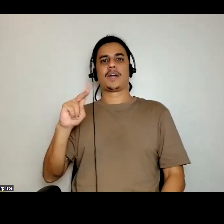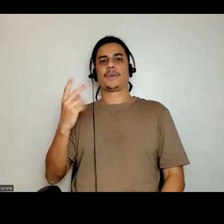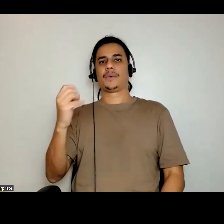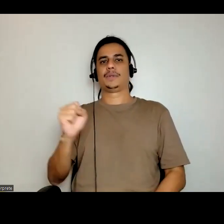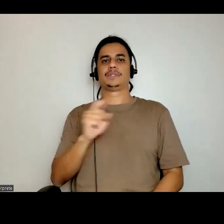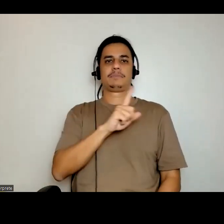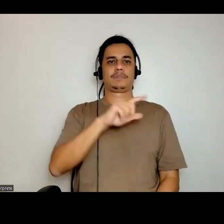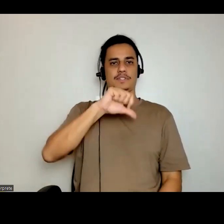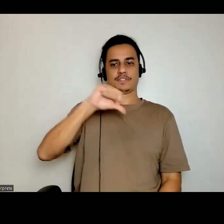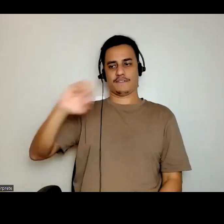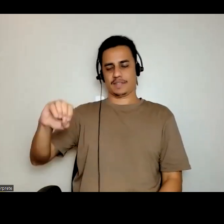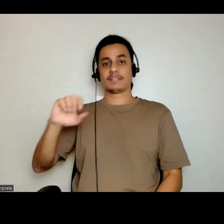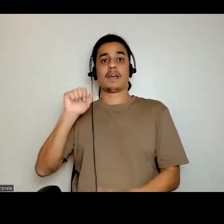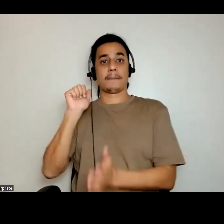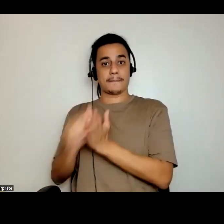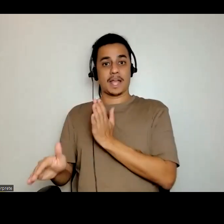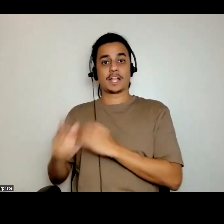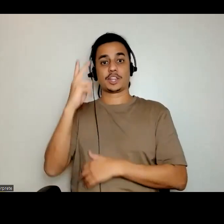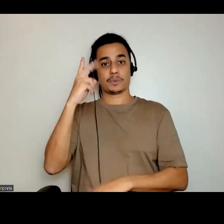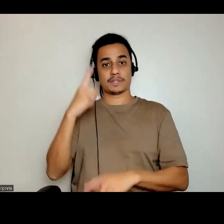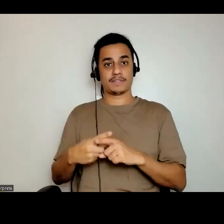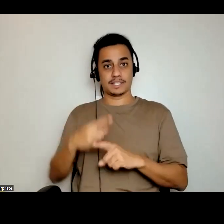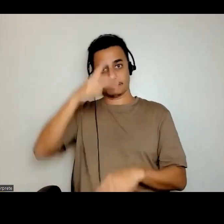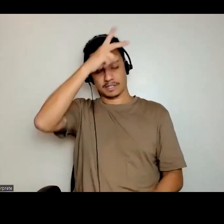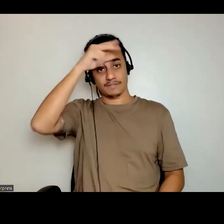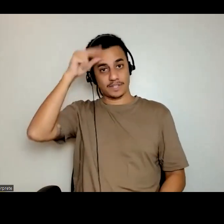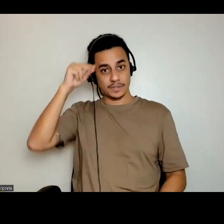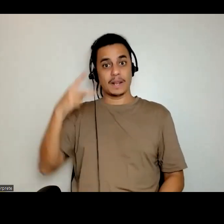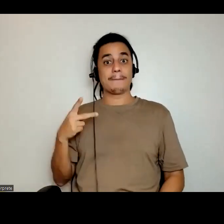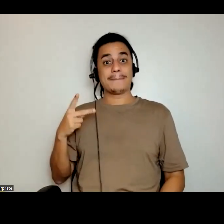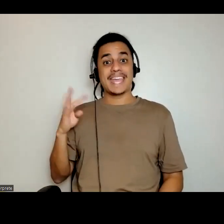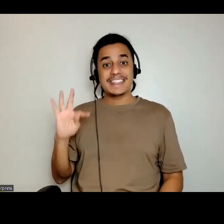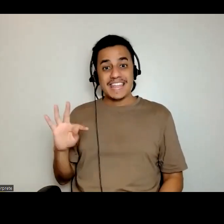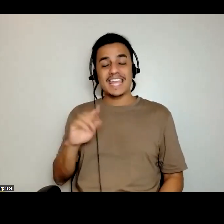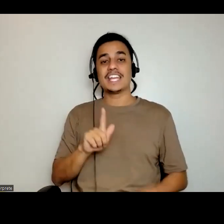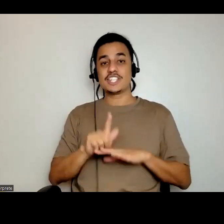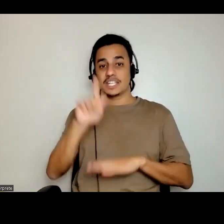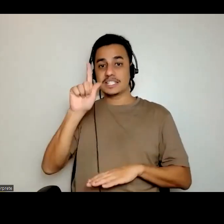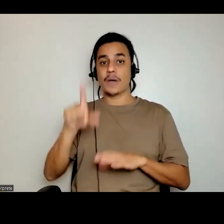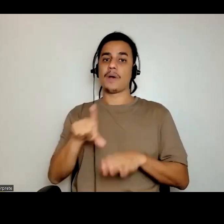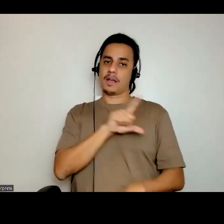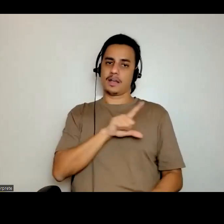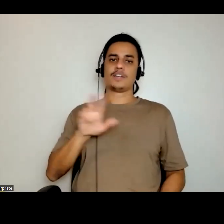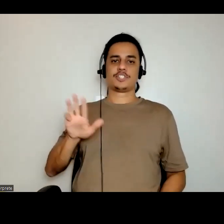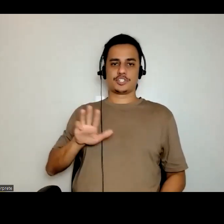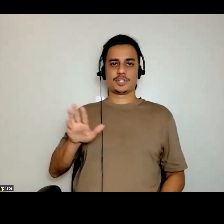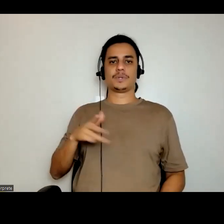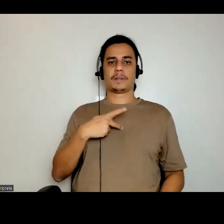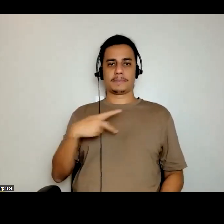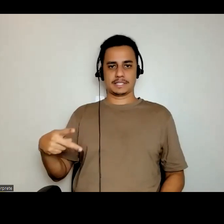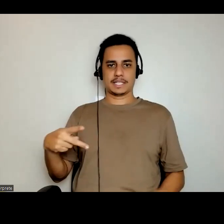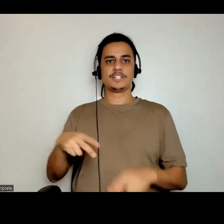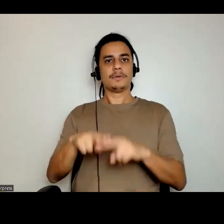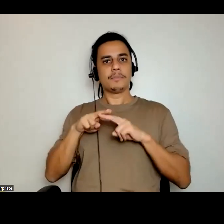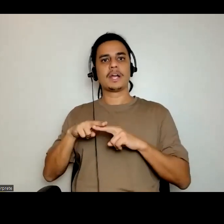eu fui exonerado duas vezes na Prefeitura de Guarulhos, na gestão do PT, antes de Lula ser presidente, em década de 90, por causa do